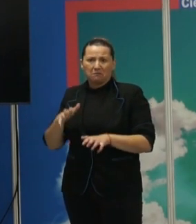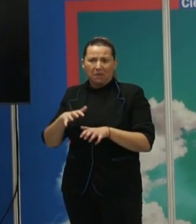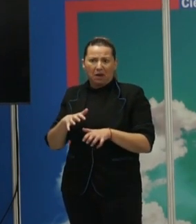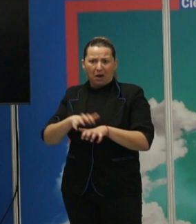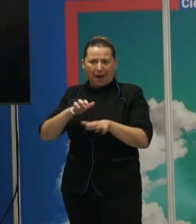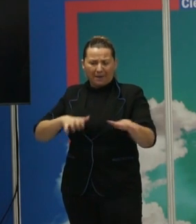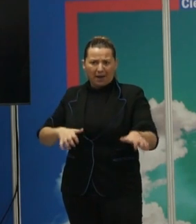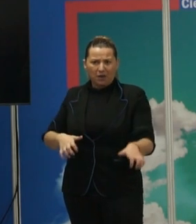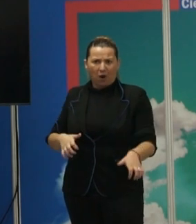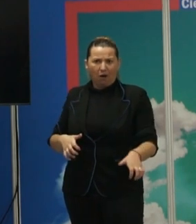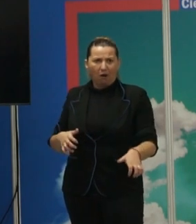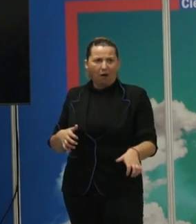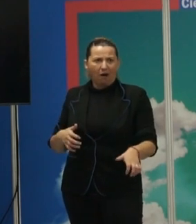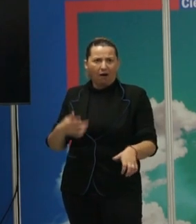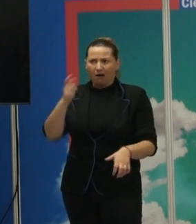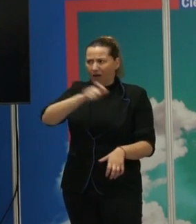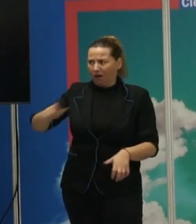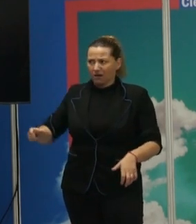gente no está todo el día matándose.